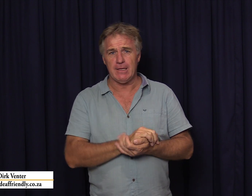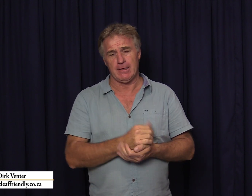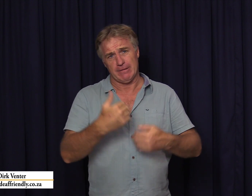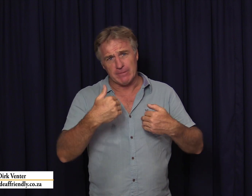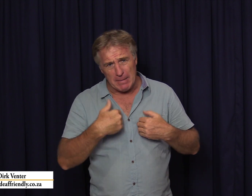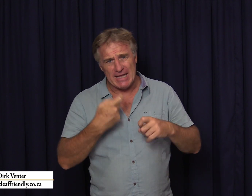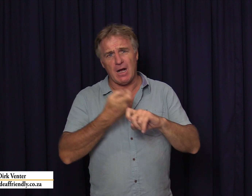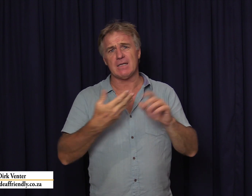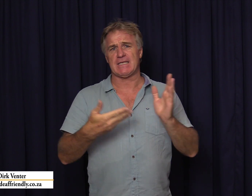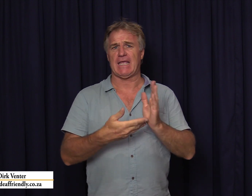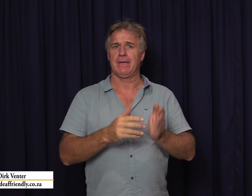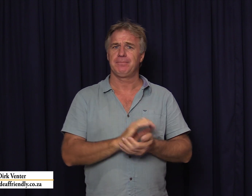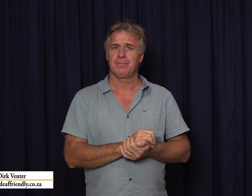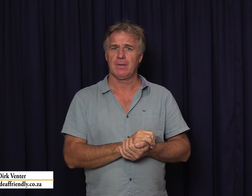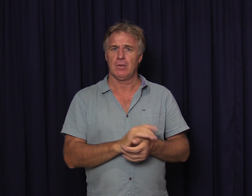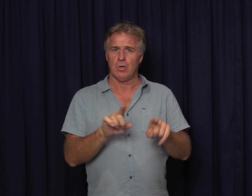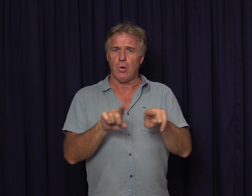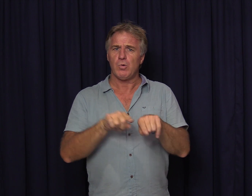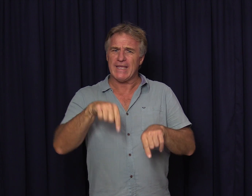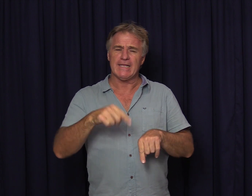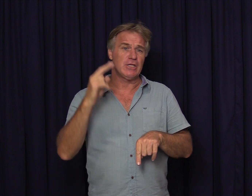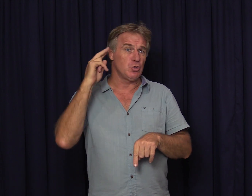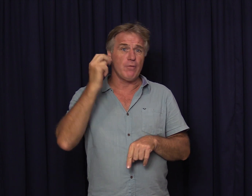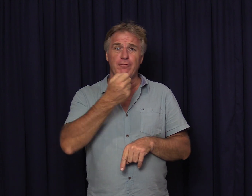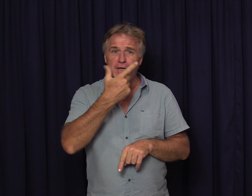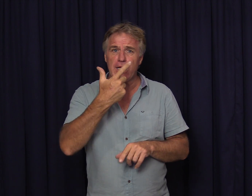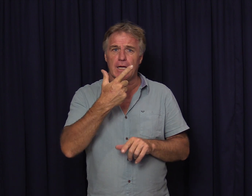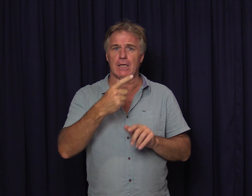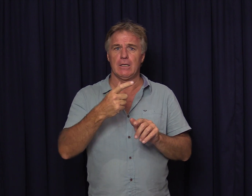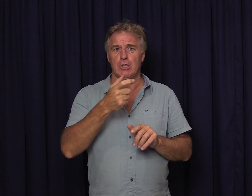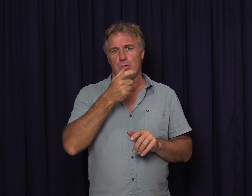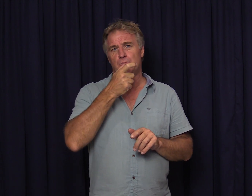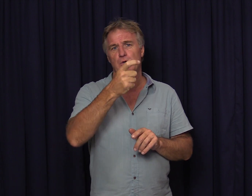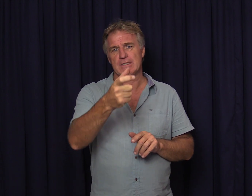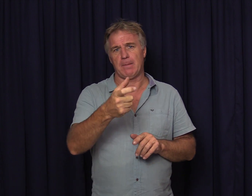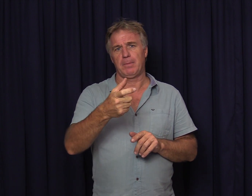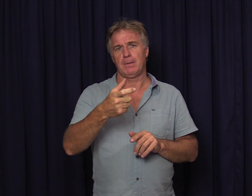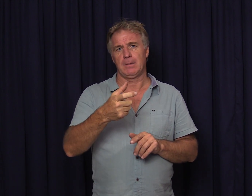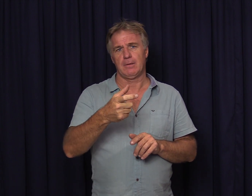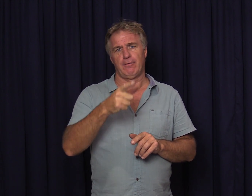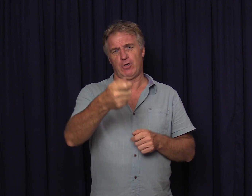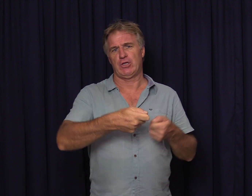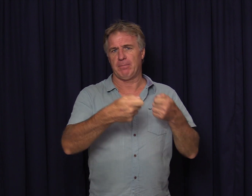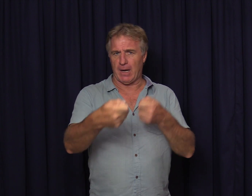vir my kans gee om ook hierdie doofvriendelike boodskap vir u te bring.